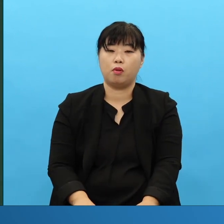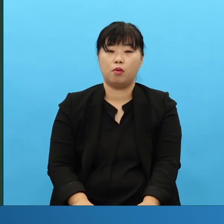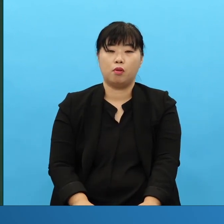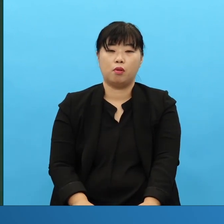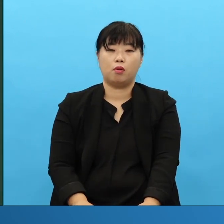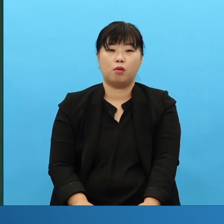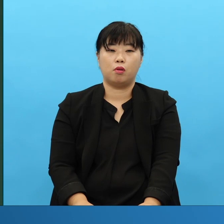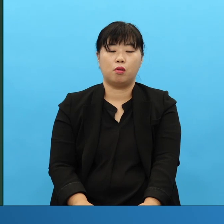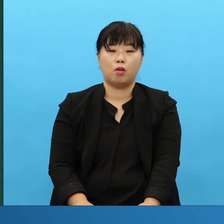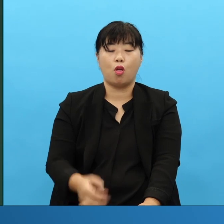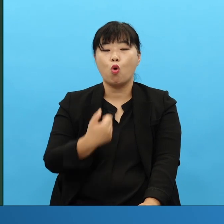로마 살려야 됩니다